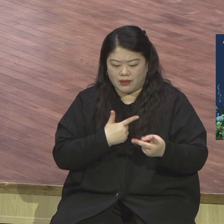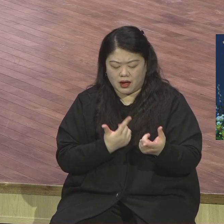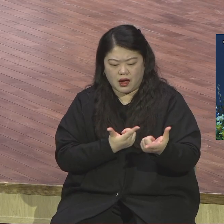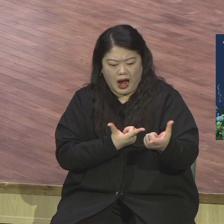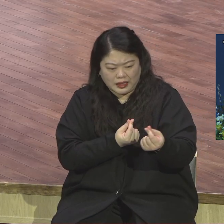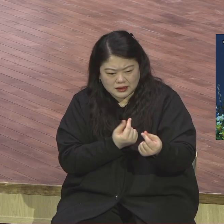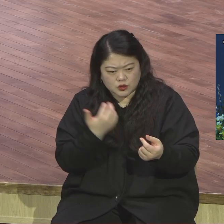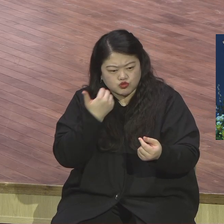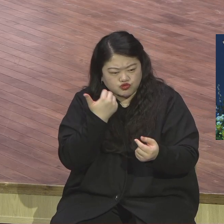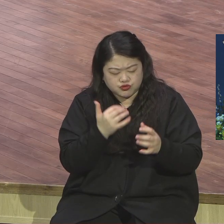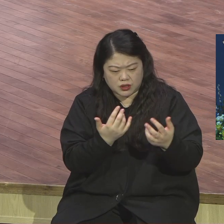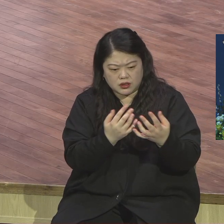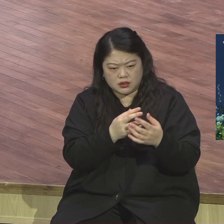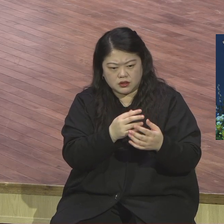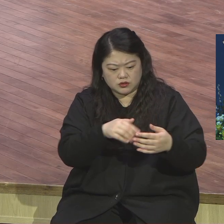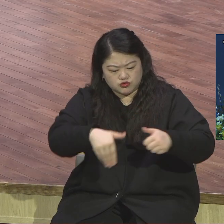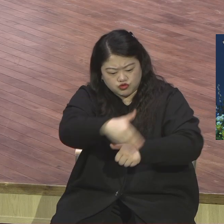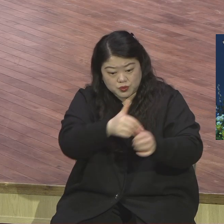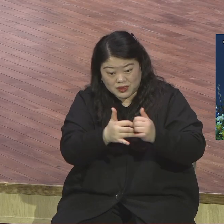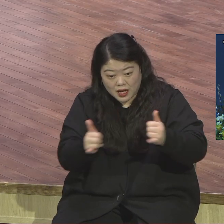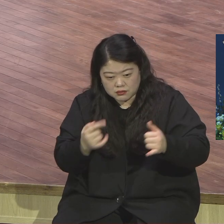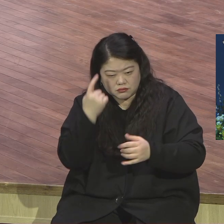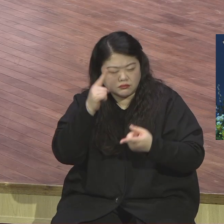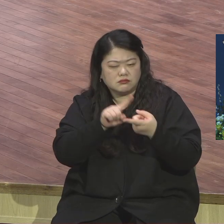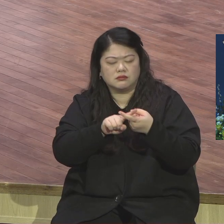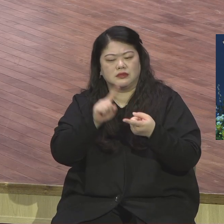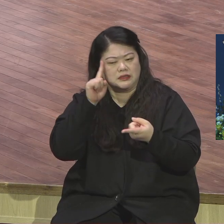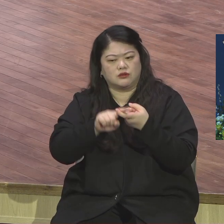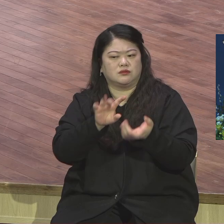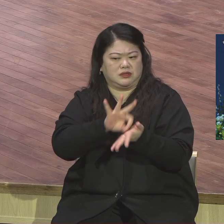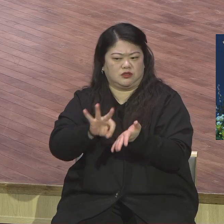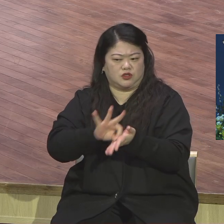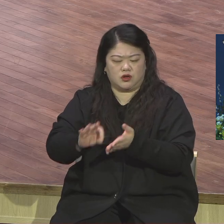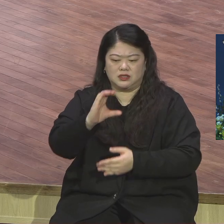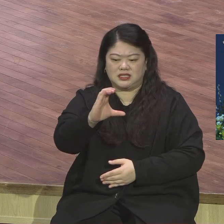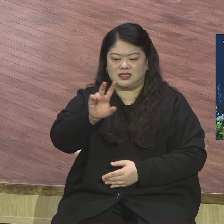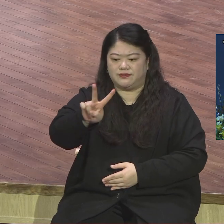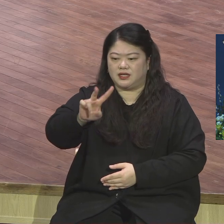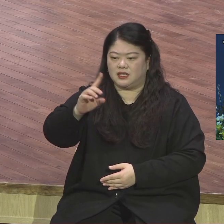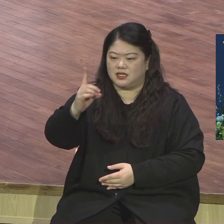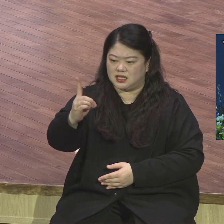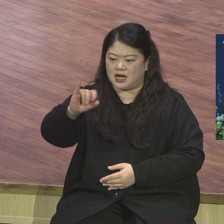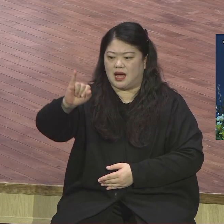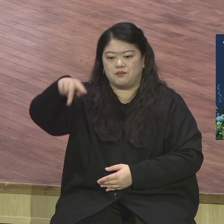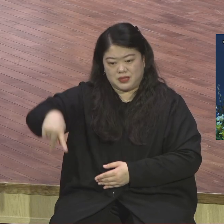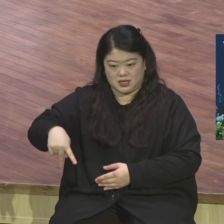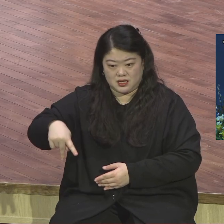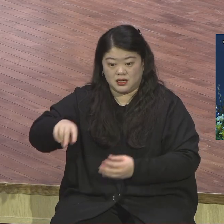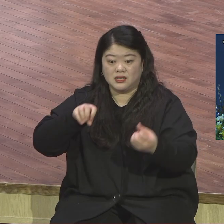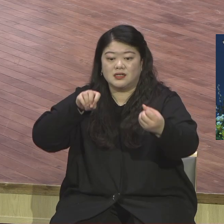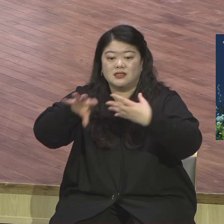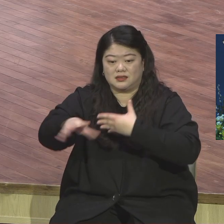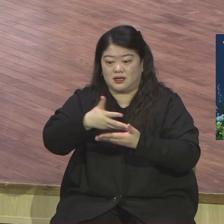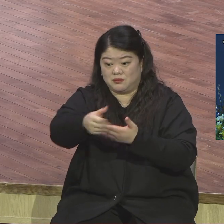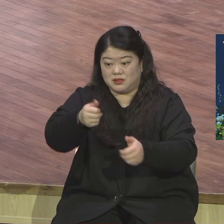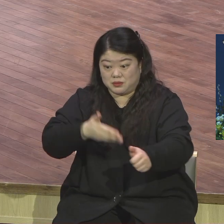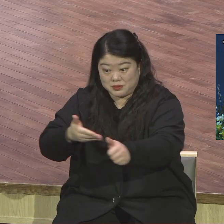도전을 하는 2022년 한해되기를 죄모로 축복합니다. 두번째로 헌당경제의 회복입니다.